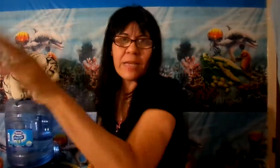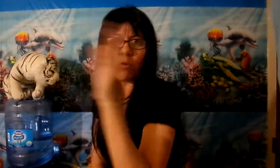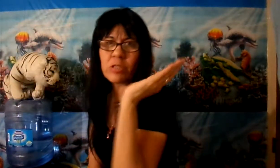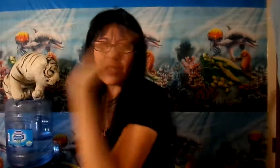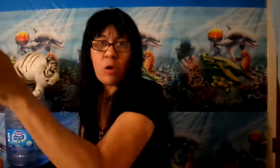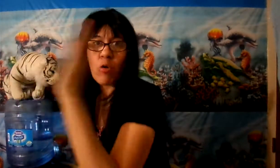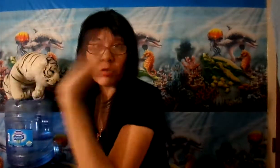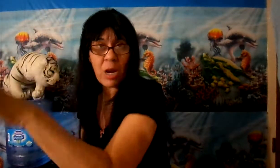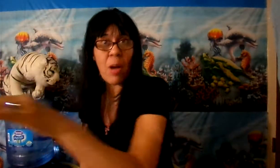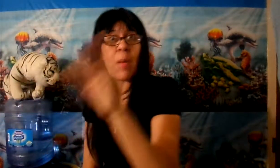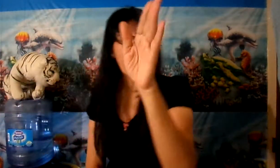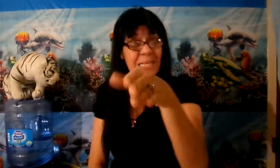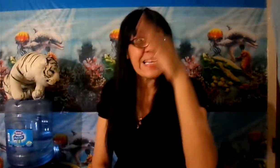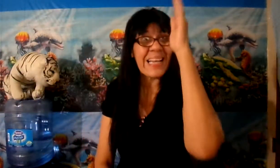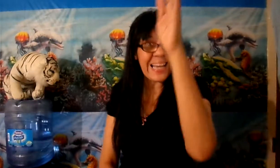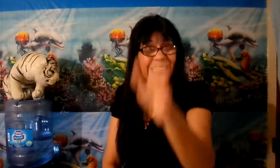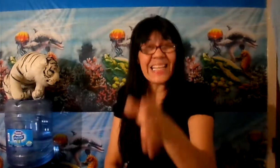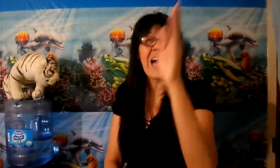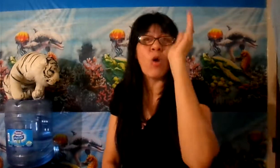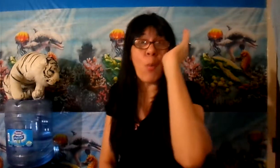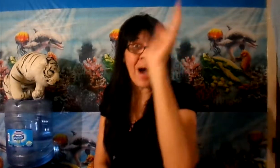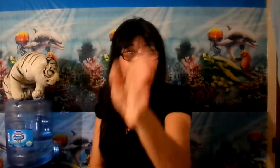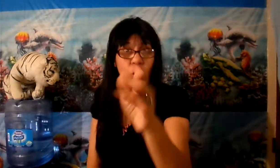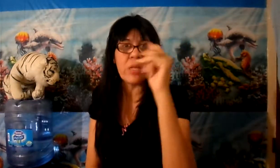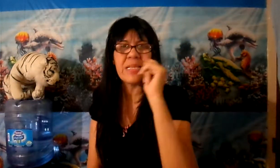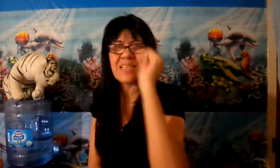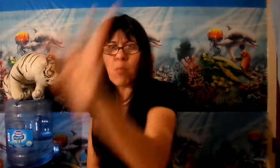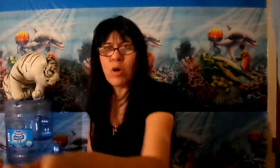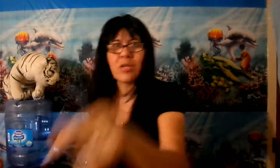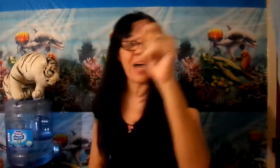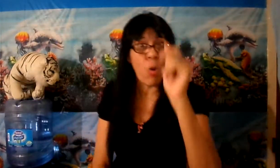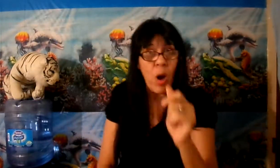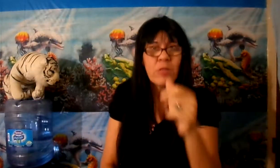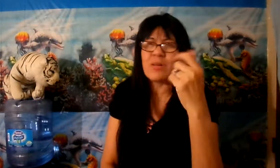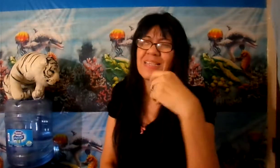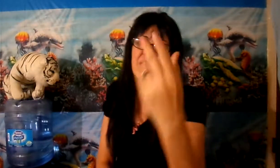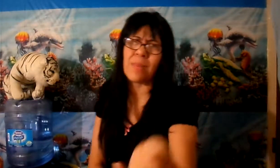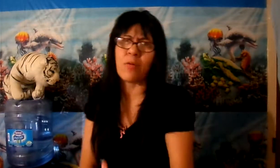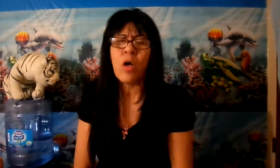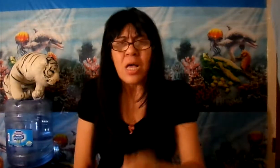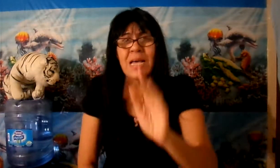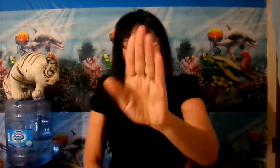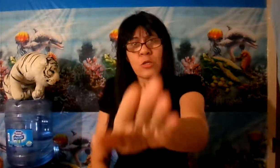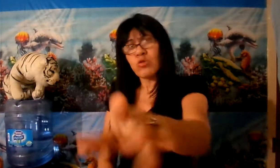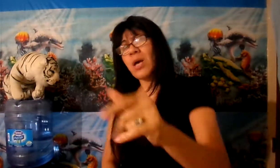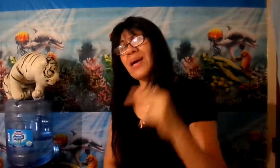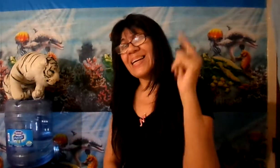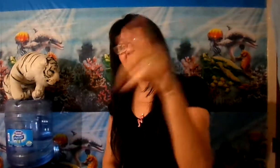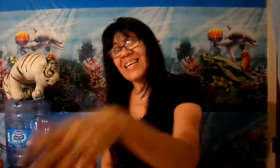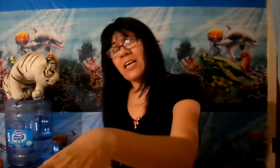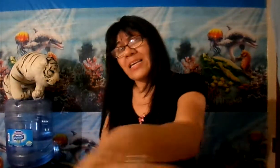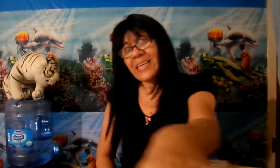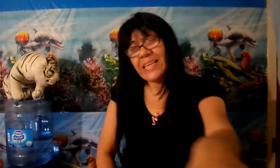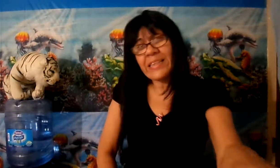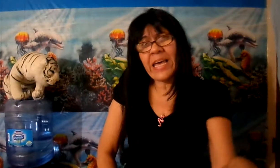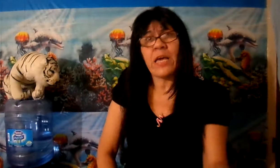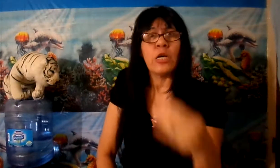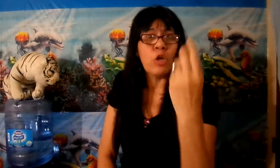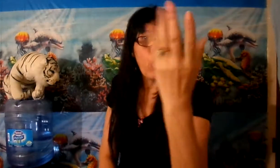contradijo contra Obama porque dice que la gente a lo malo le dicen bueno y a lo bueno le dicen malo. Si tú sabías que la ley de los